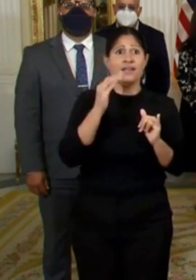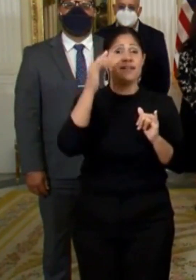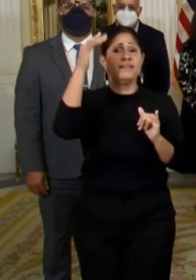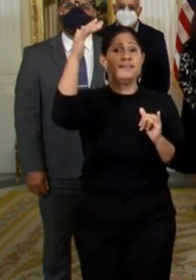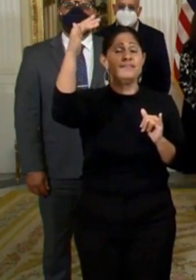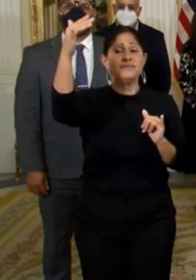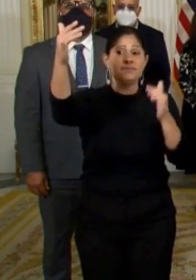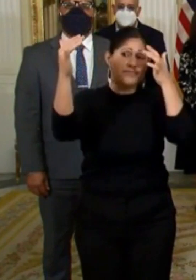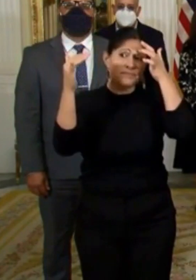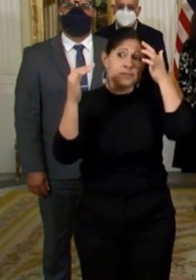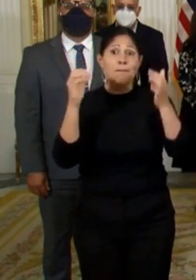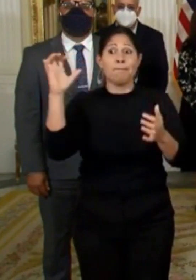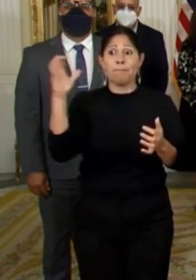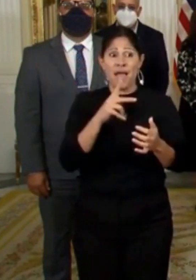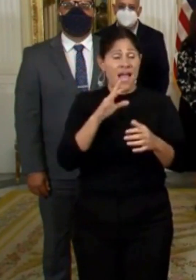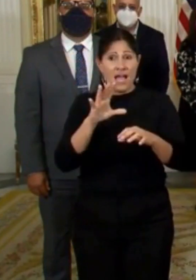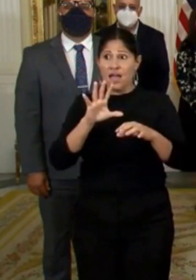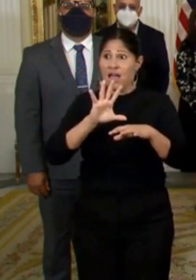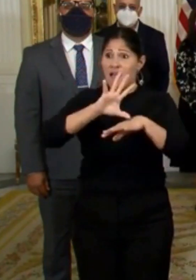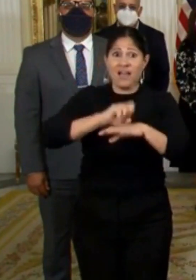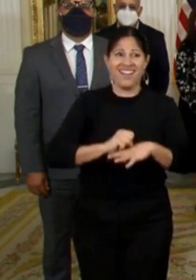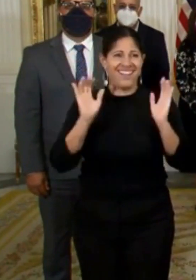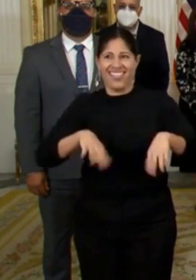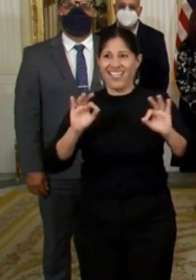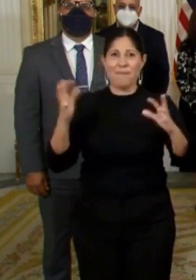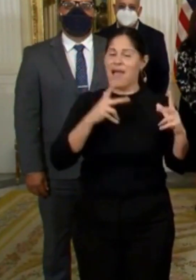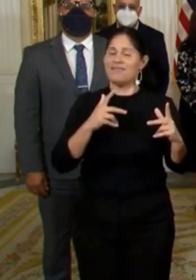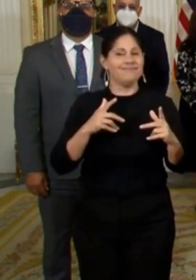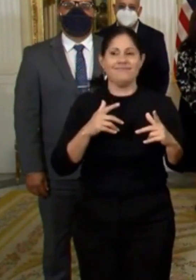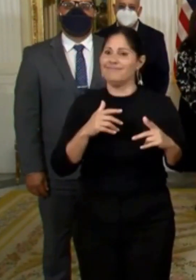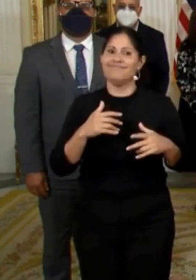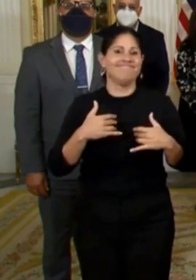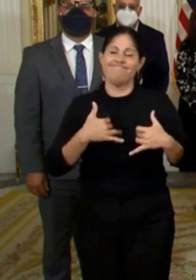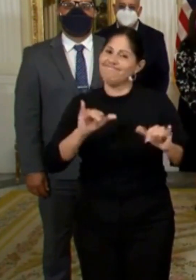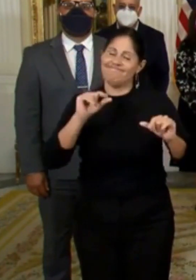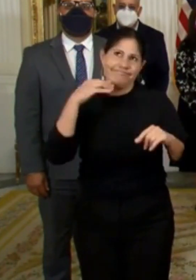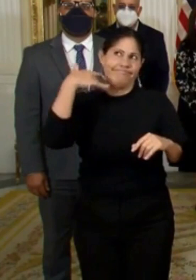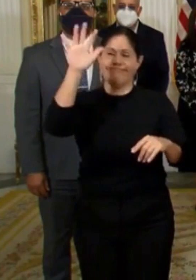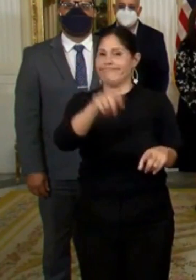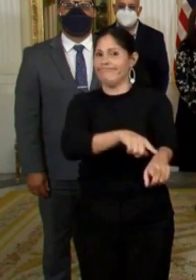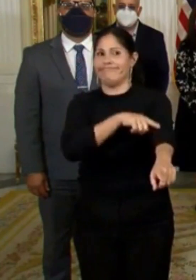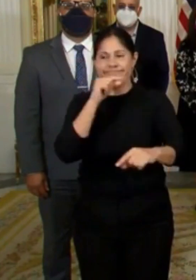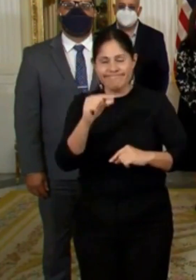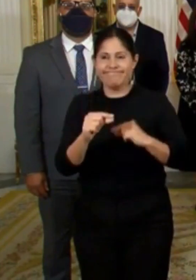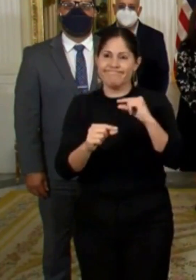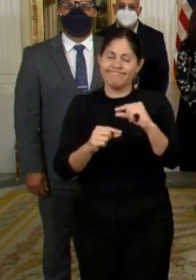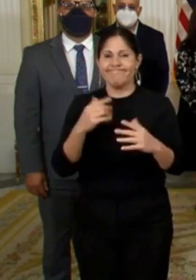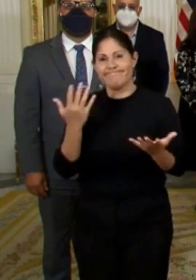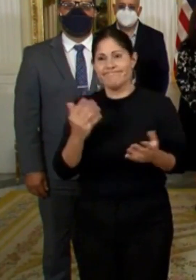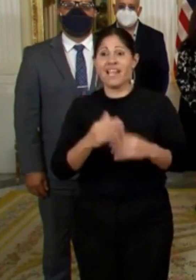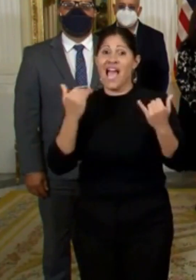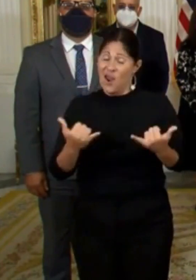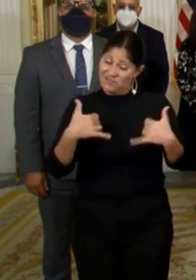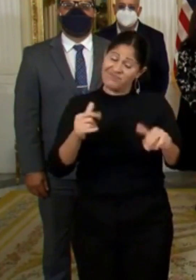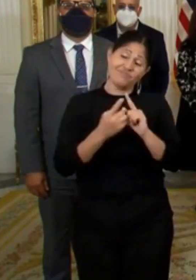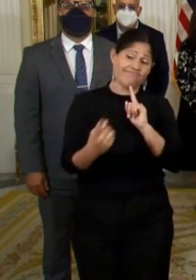retomar la normalidad como la conocíamos antes de que nos atacara este letal virus. El distanciamiento